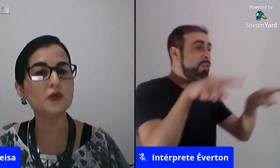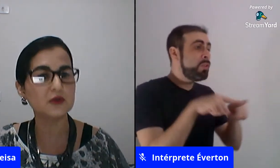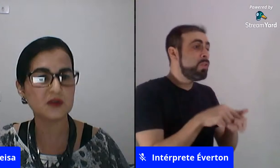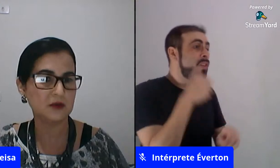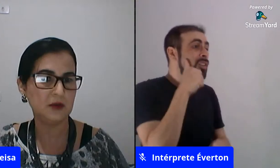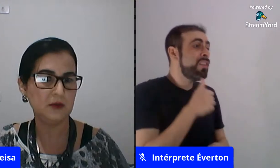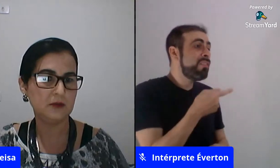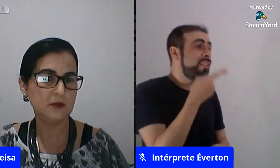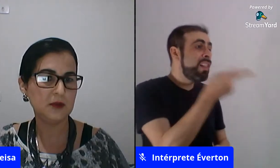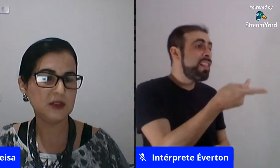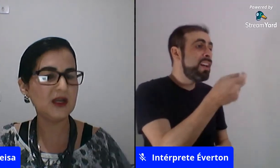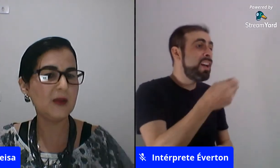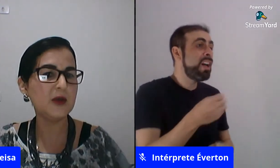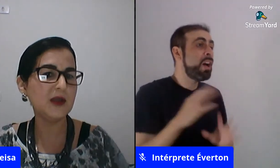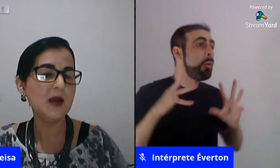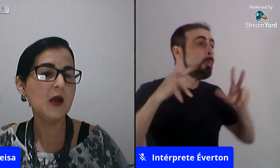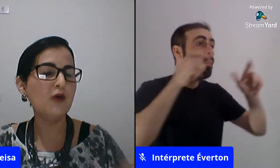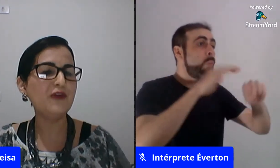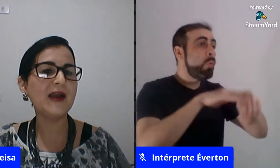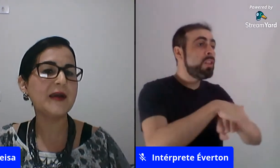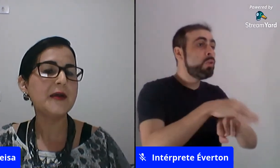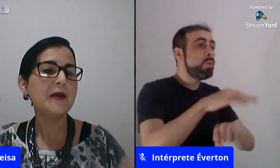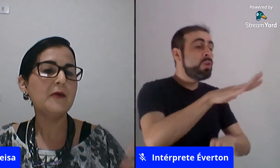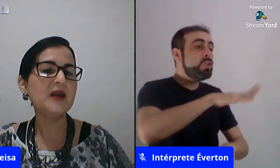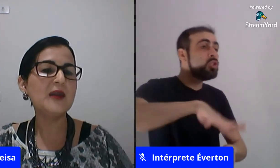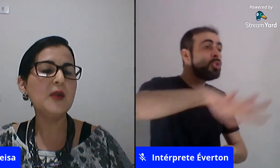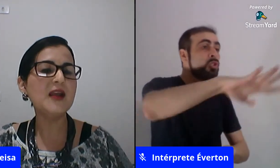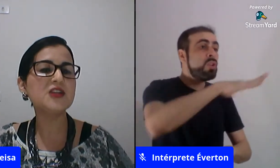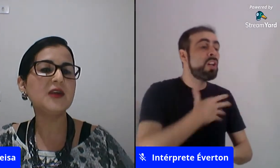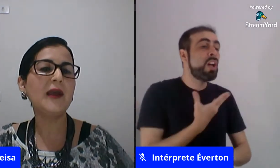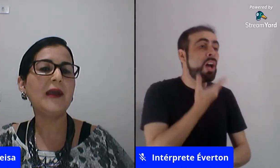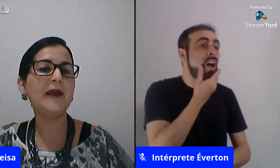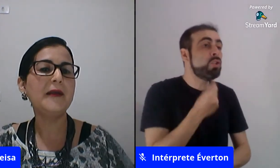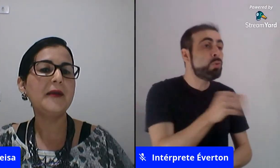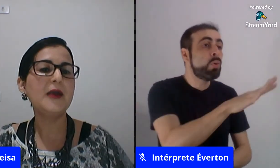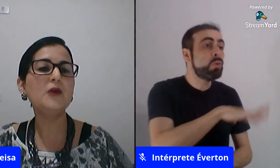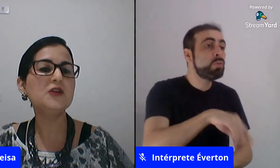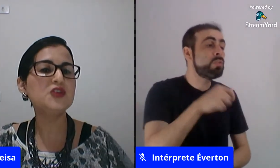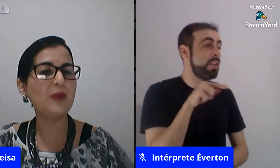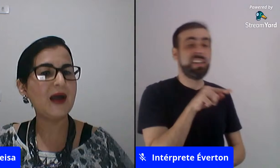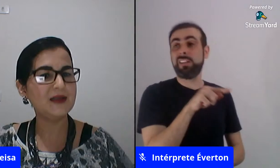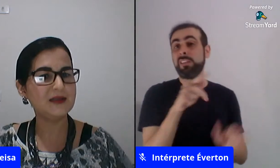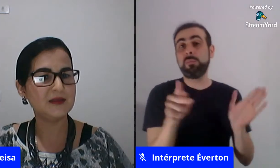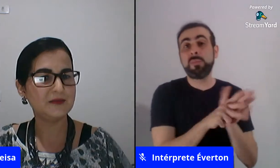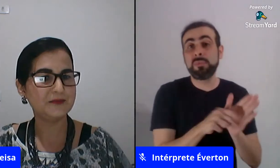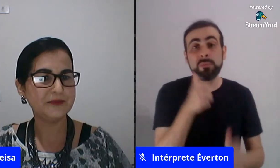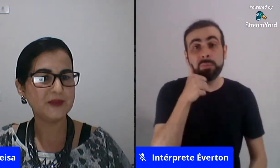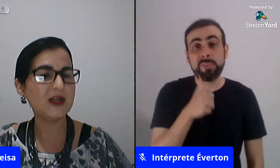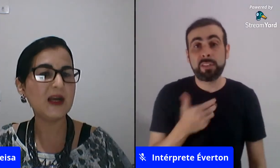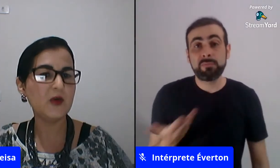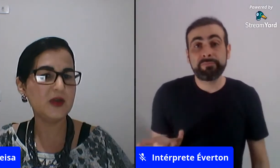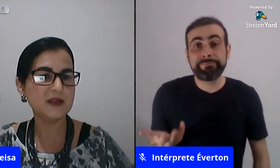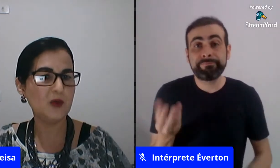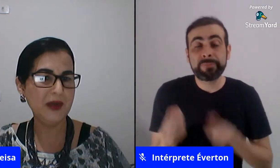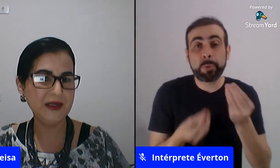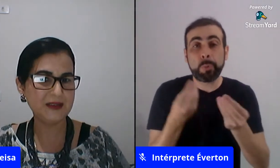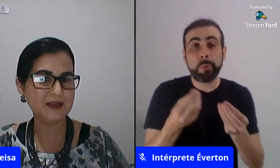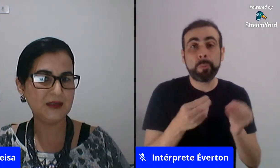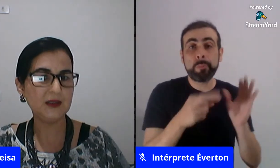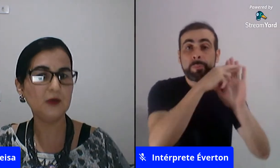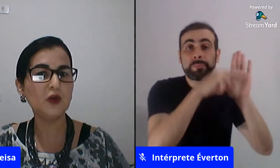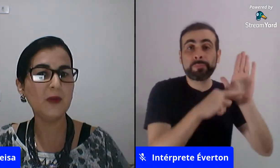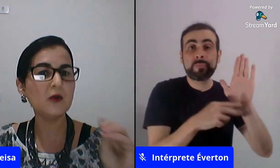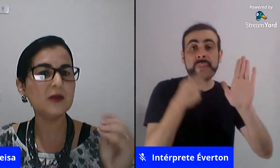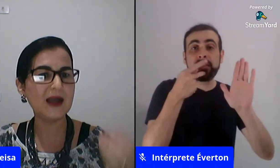noite a todos sendo que a maioria ou falar mandar um bilhete é reunião de pais sendo que a maioria são